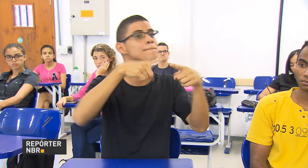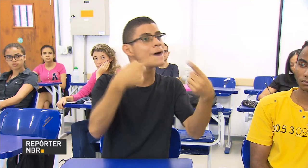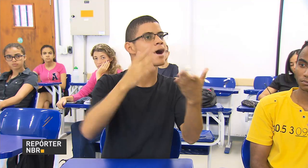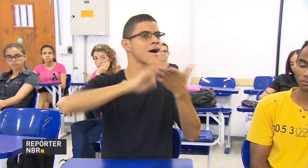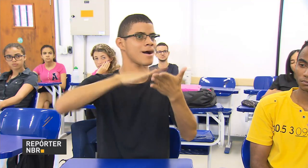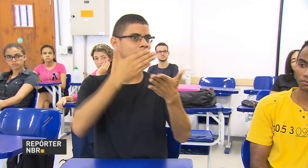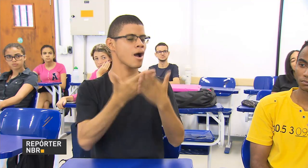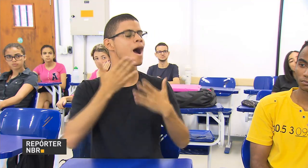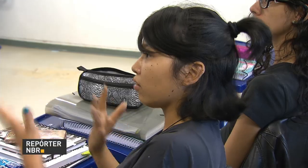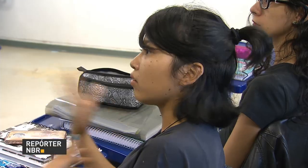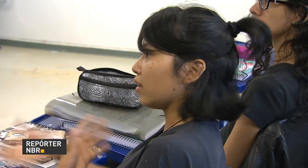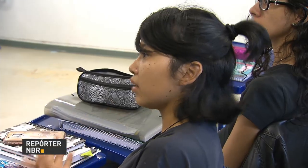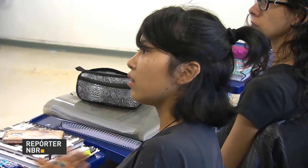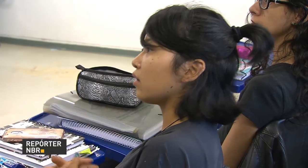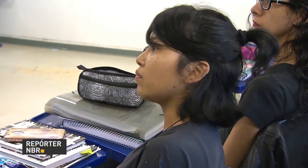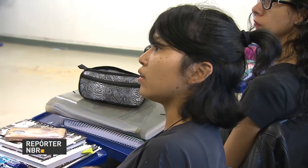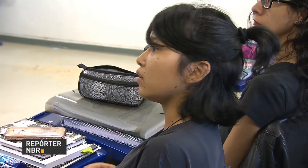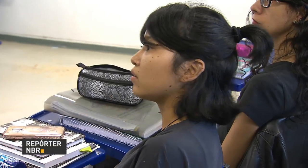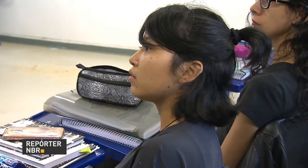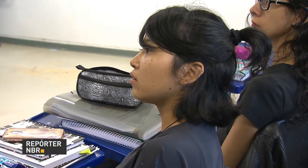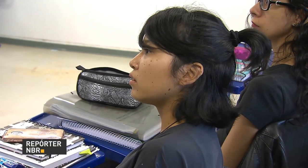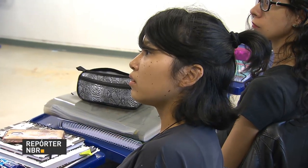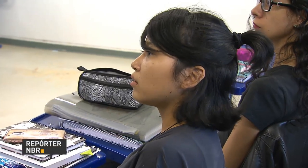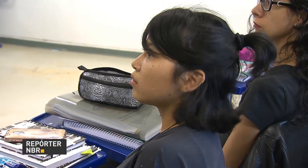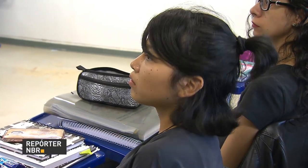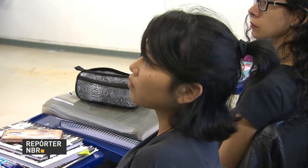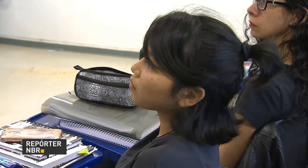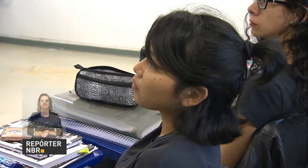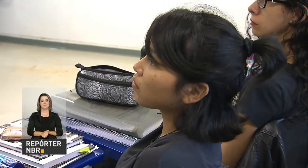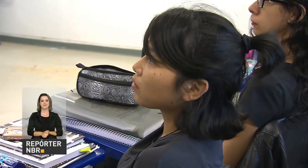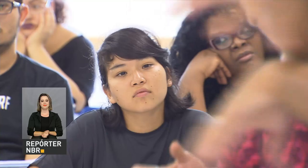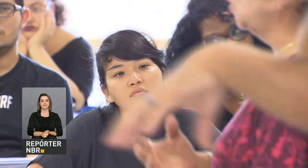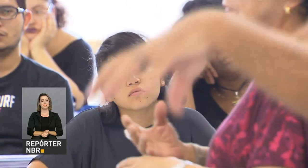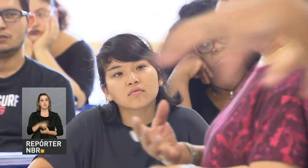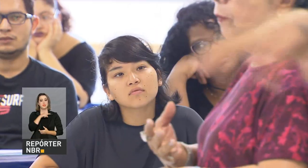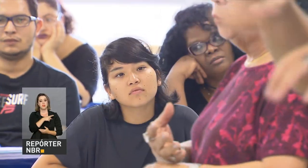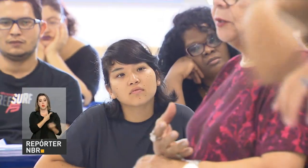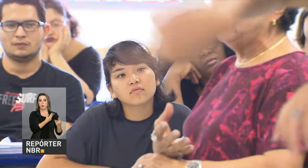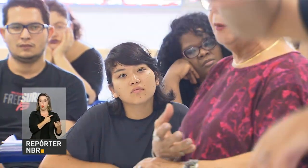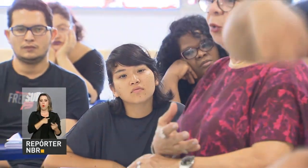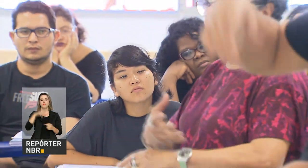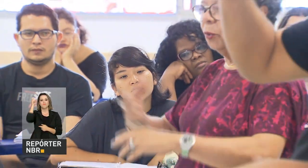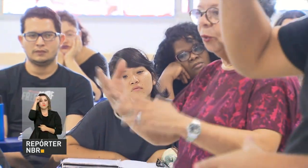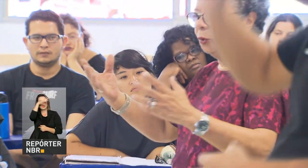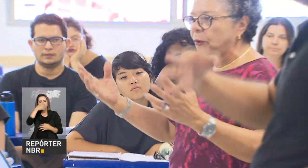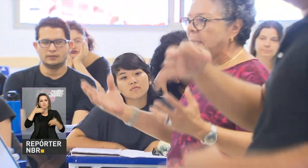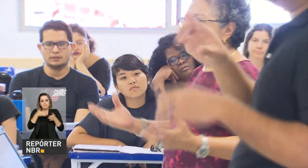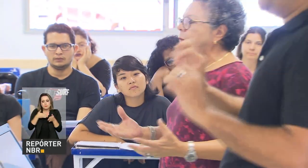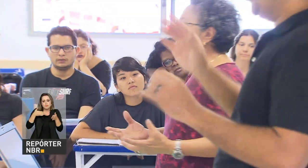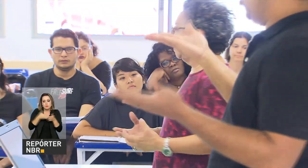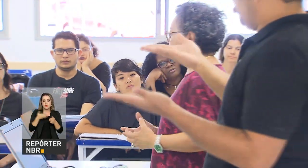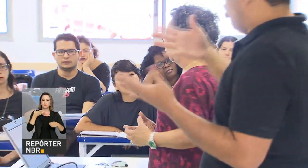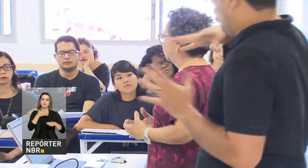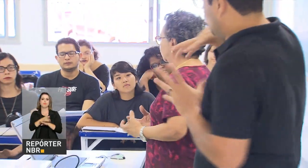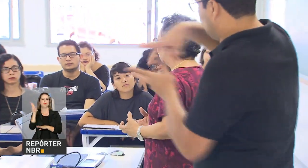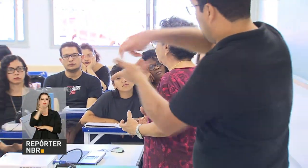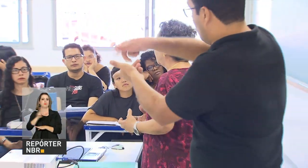como eu fazia. Com a Agnes não foi diferente. Também surda, ela enfrentou barreiras para entrar na Universidade de Brasília.